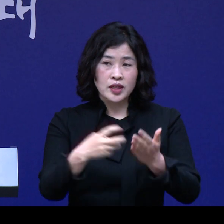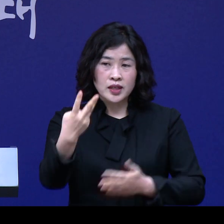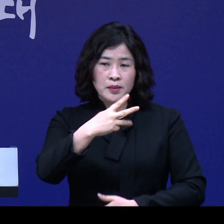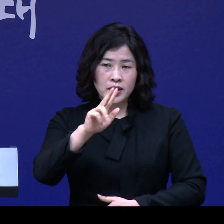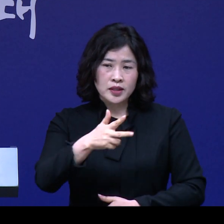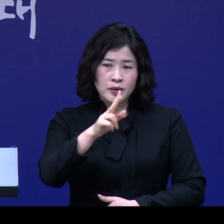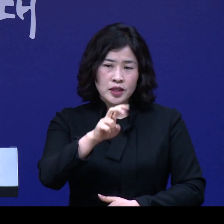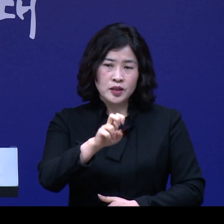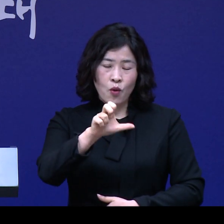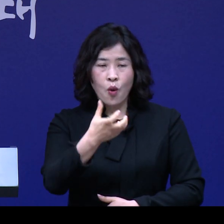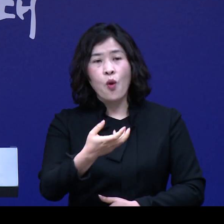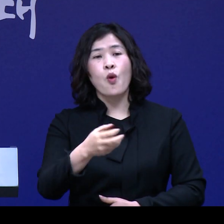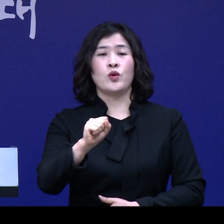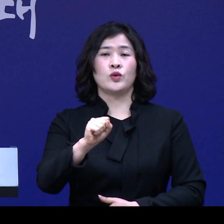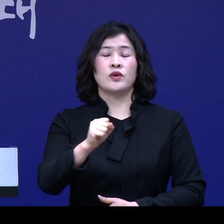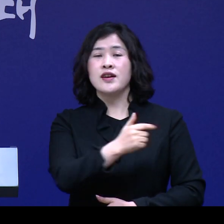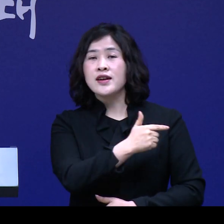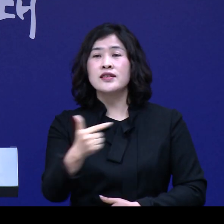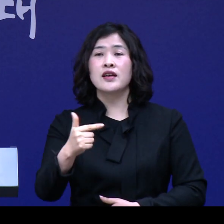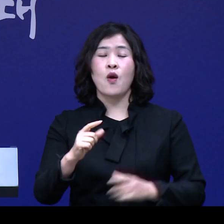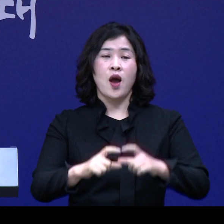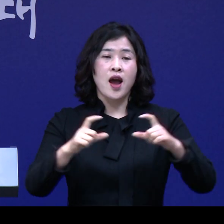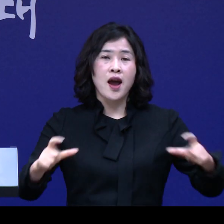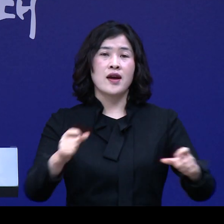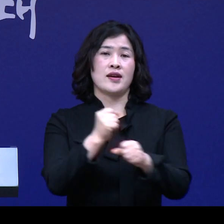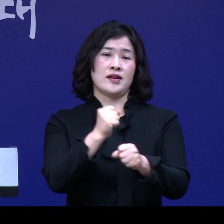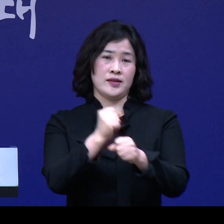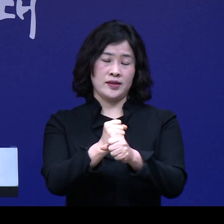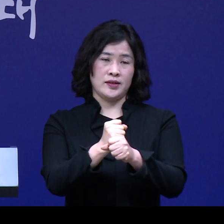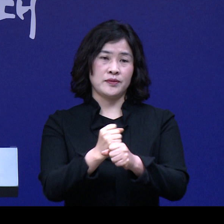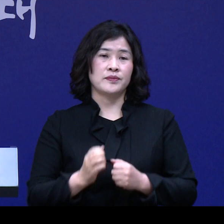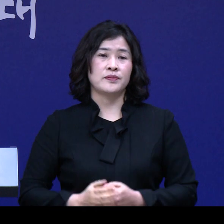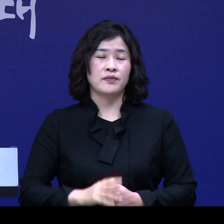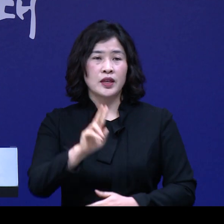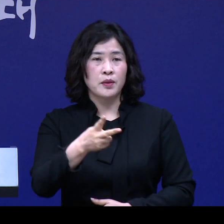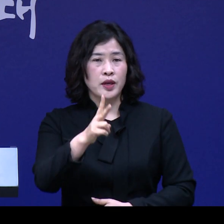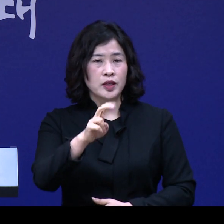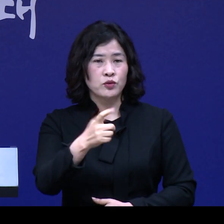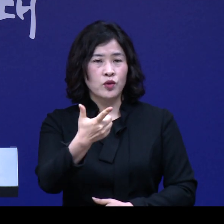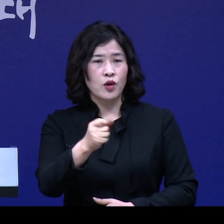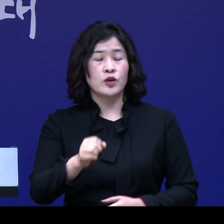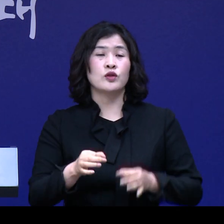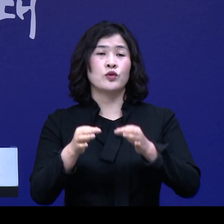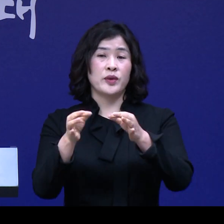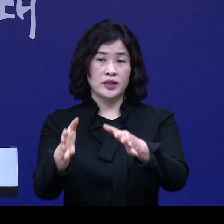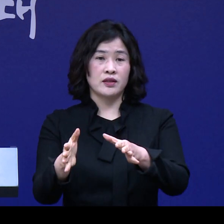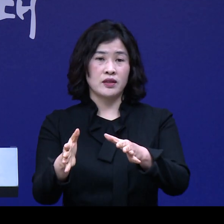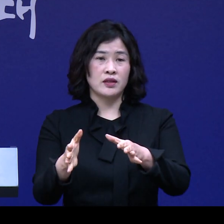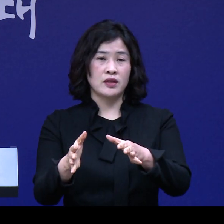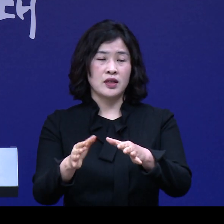,725억 원으로 대폭 확대 발행하고 226억 원을 투입해서